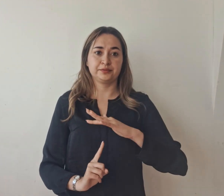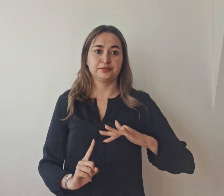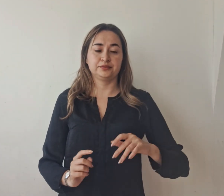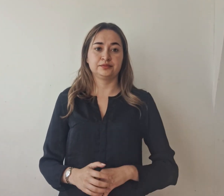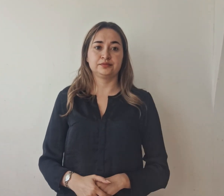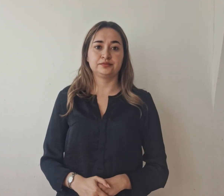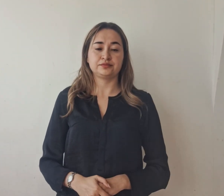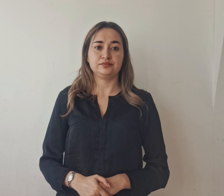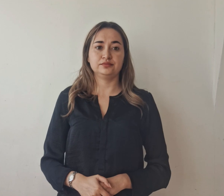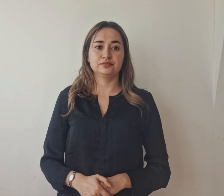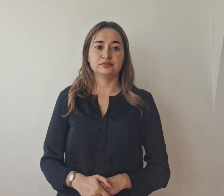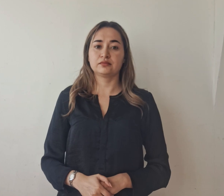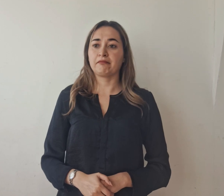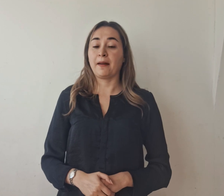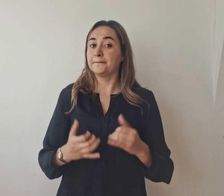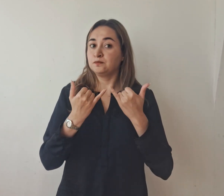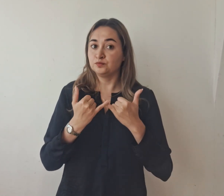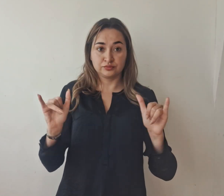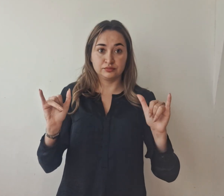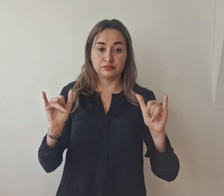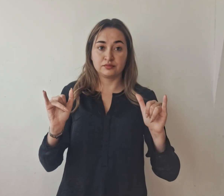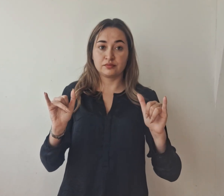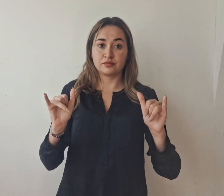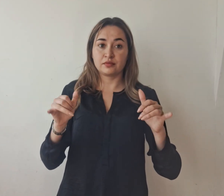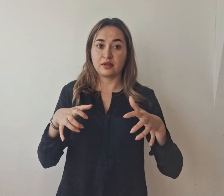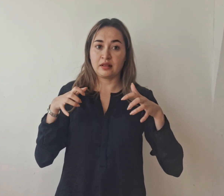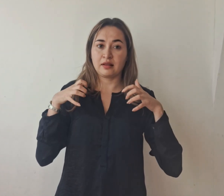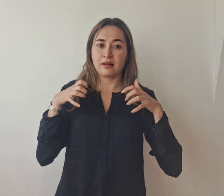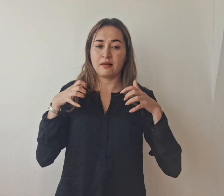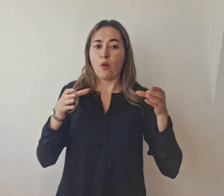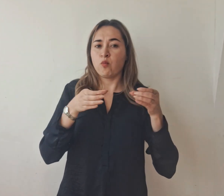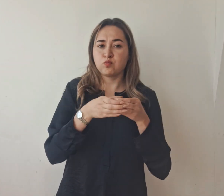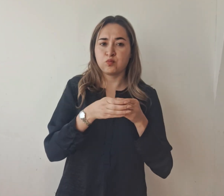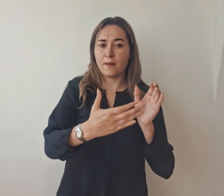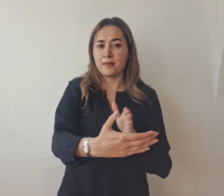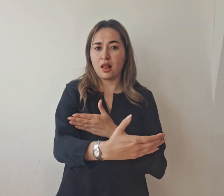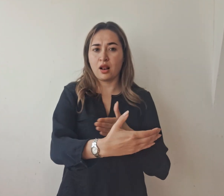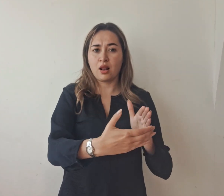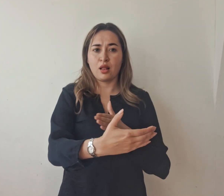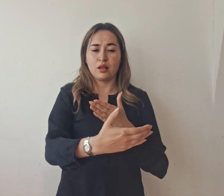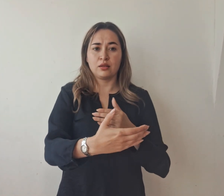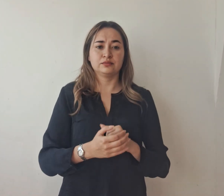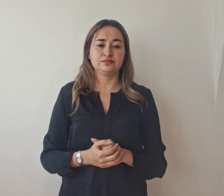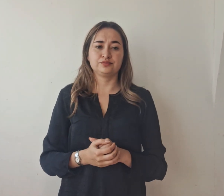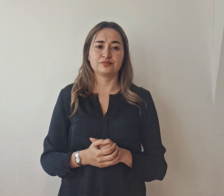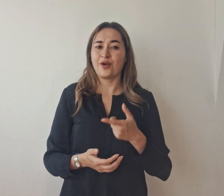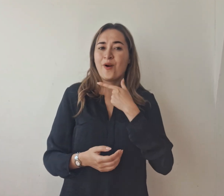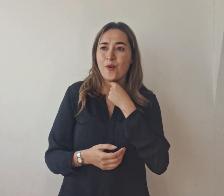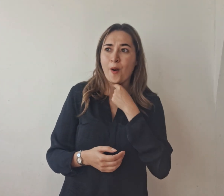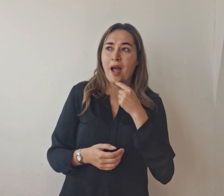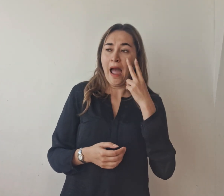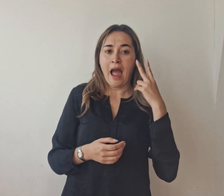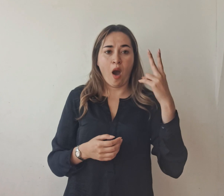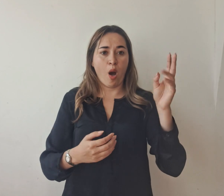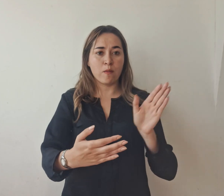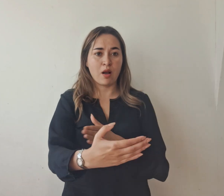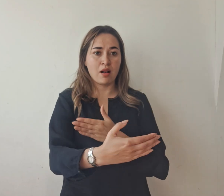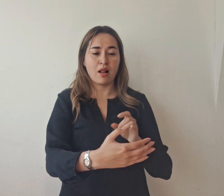Para cerrar con broche de oro, la banda Samoa Orquesta llevó a los asistentes a disfrutar de la música decembrina en una